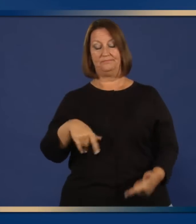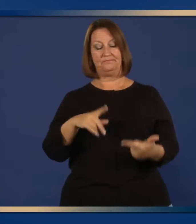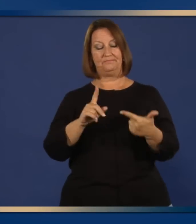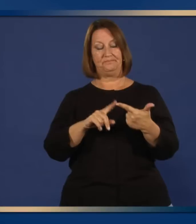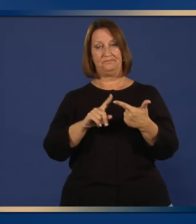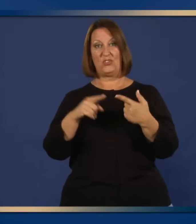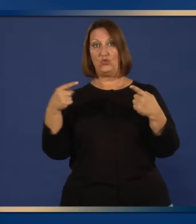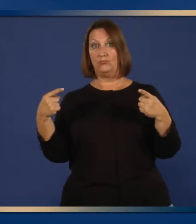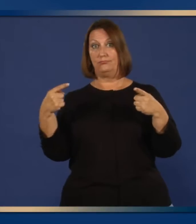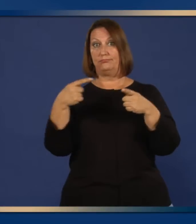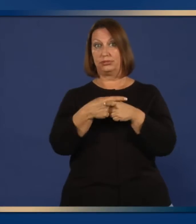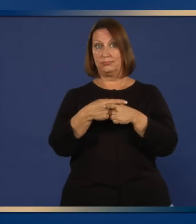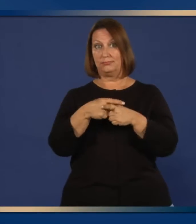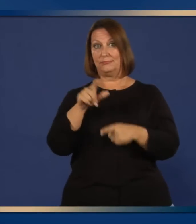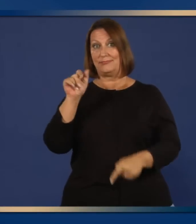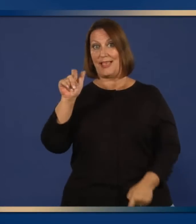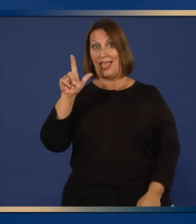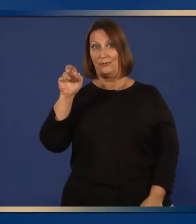o Zanamivir.